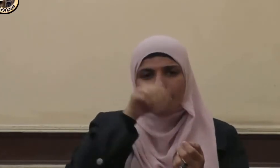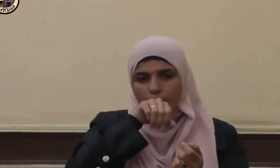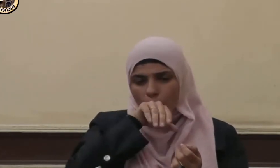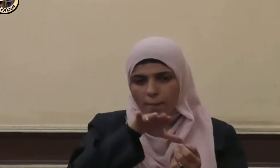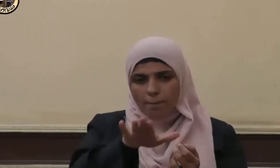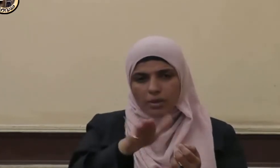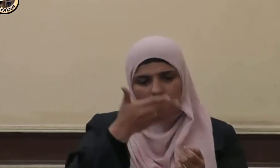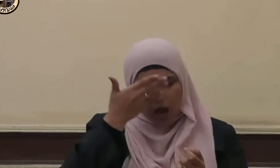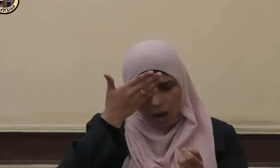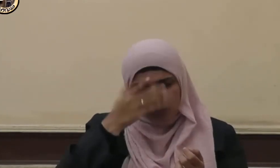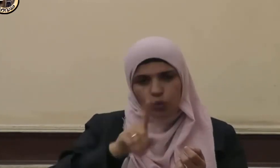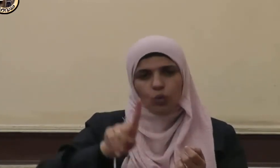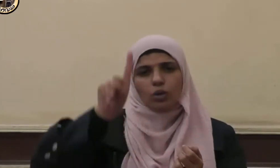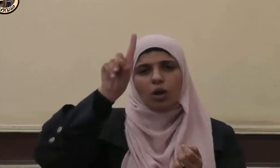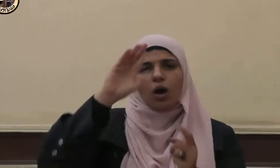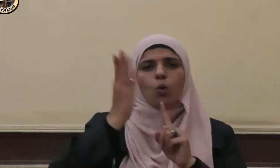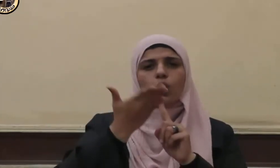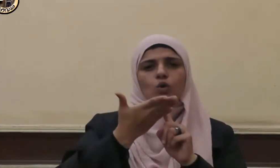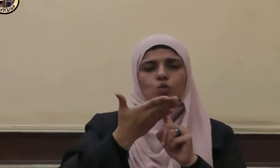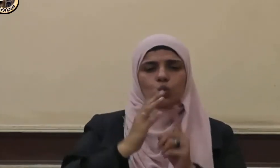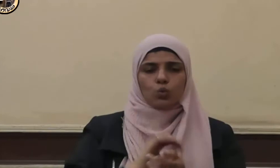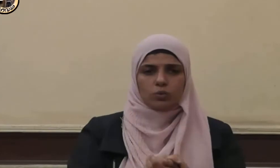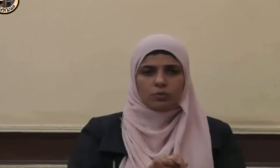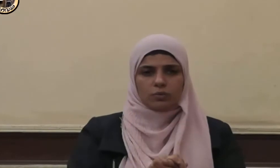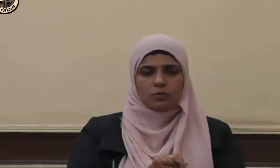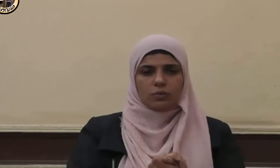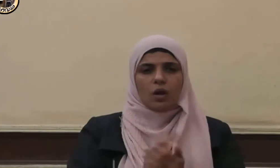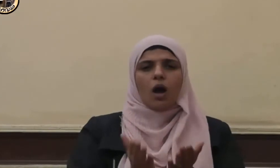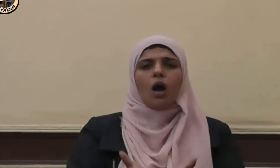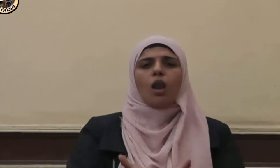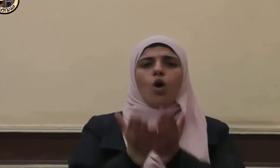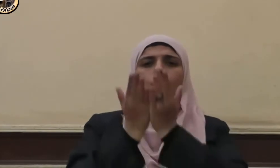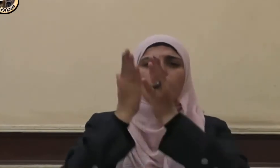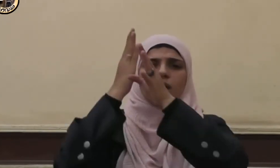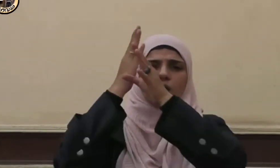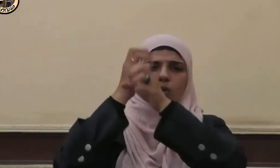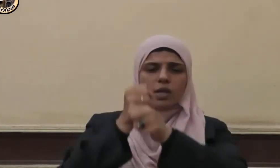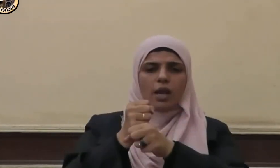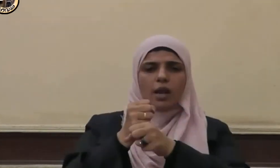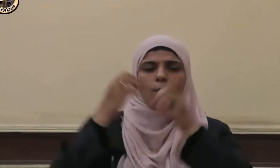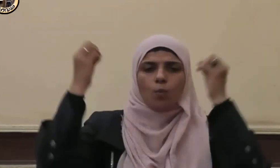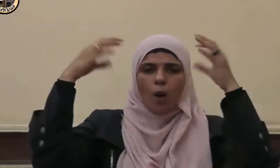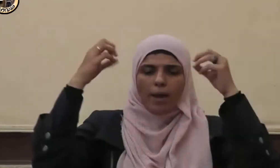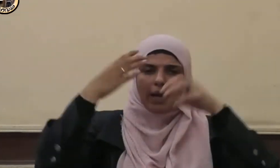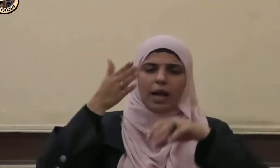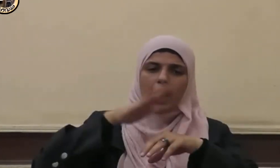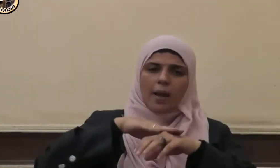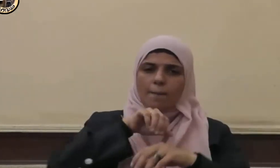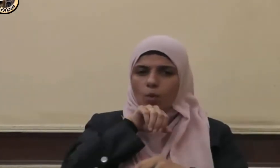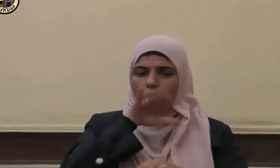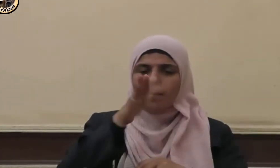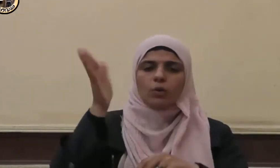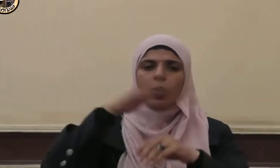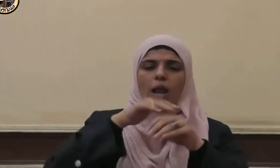محمدا عبده ورسوله اللهم صلي وسلم وبارك عليه وعلى آله